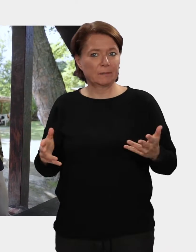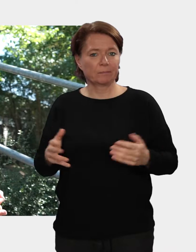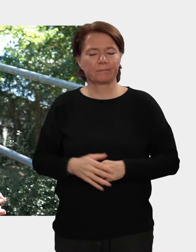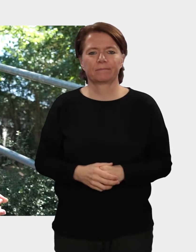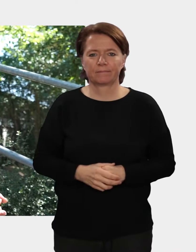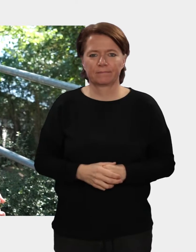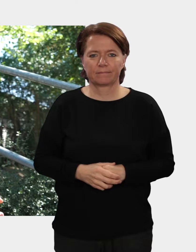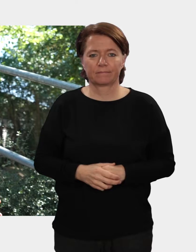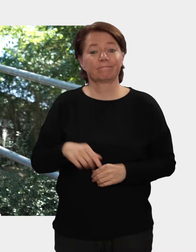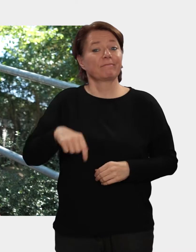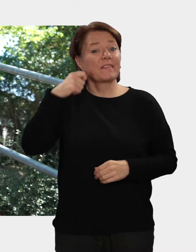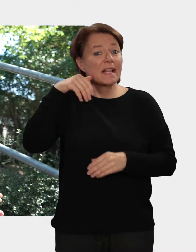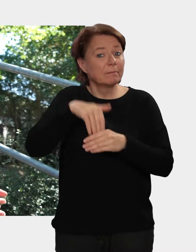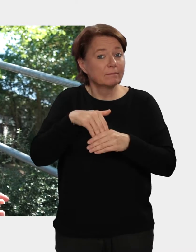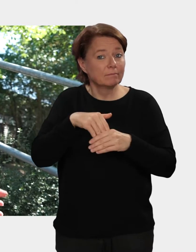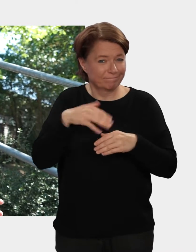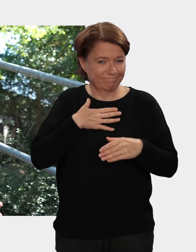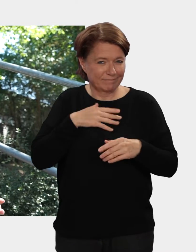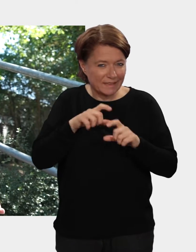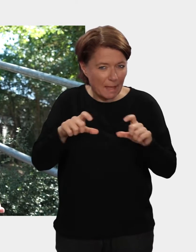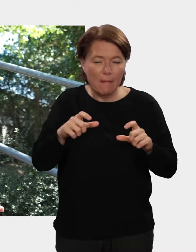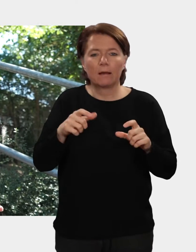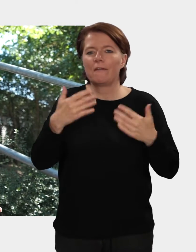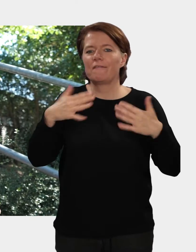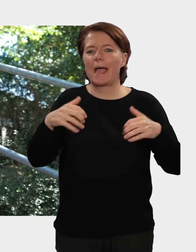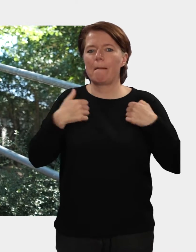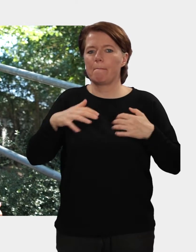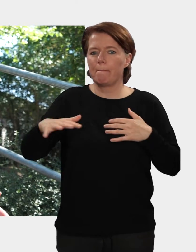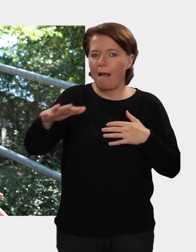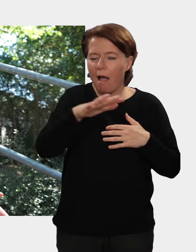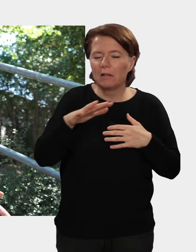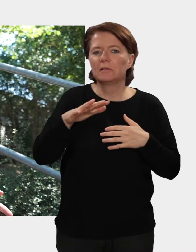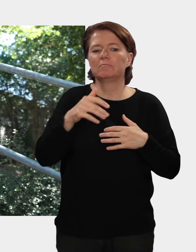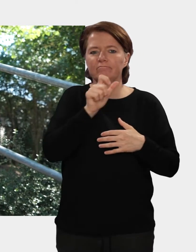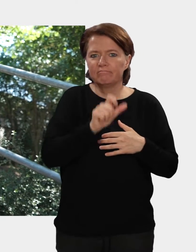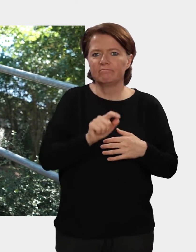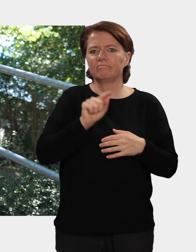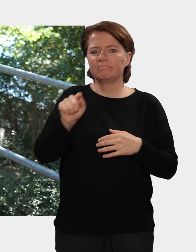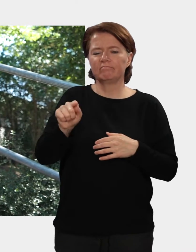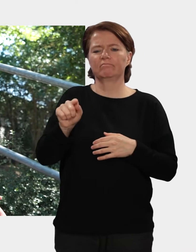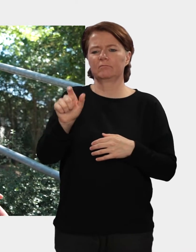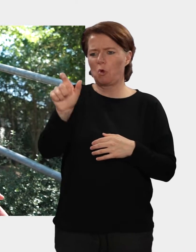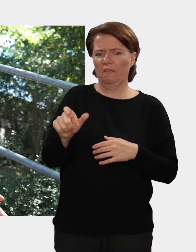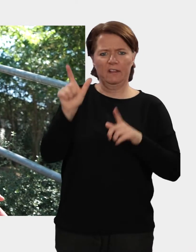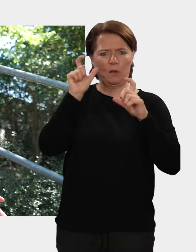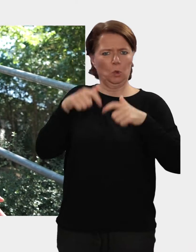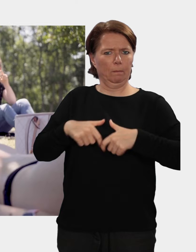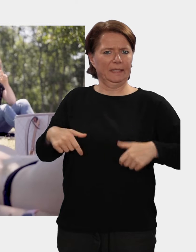In dem Film geht es um ein Mädchen, das ins Freibad geht und dort auf ihre Klassenkameradinnen trifft und die einfach Fotos von ihrem Bikini machen.